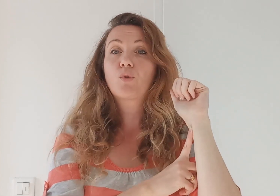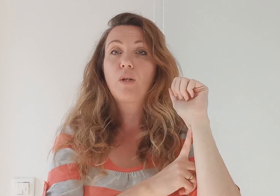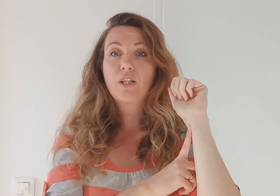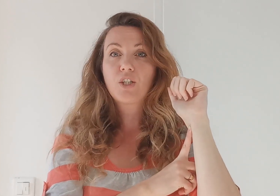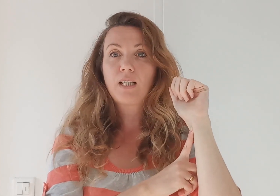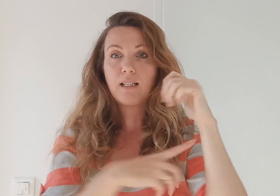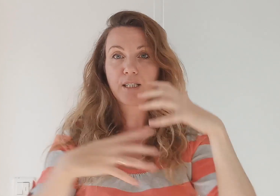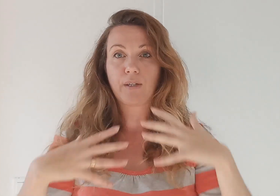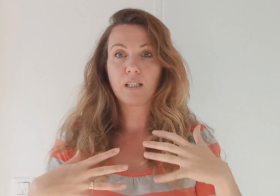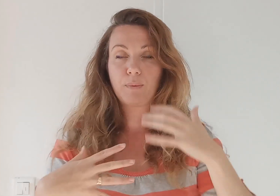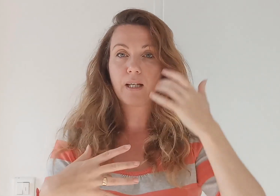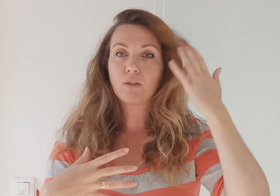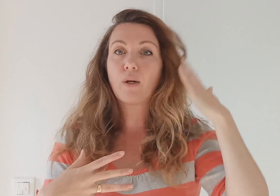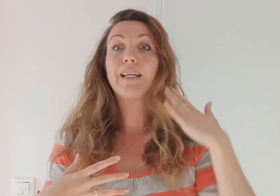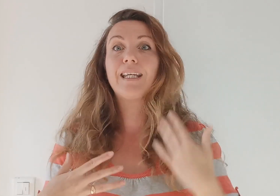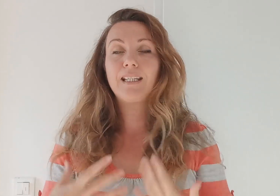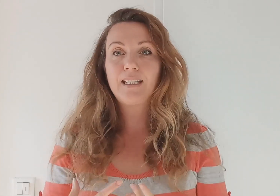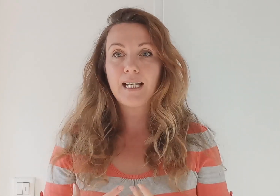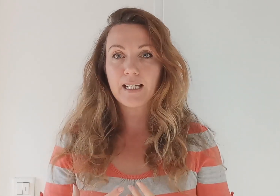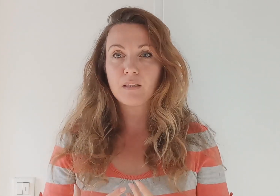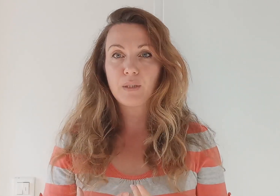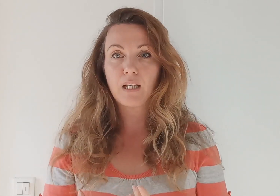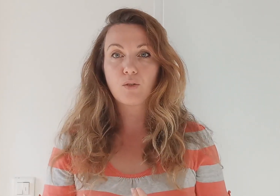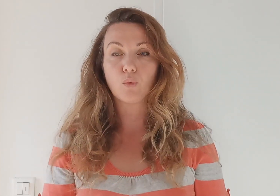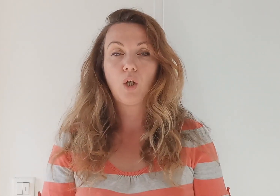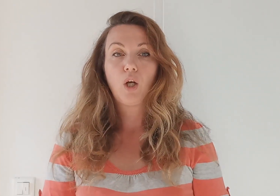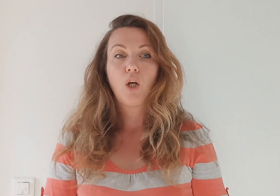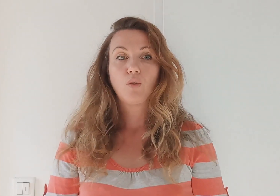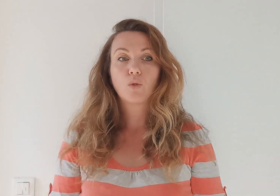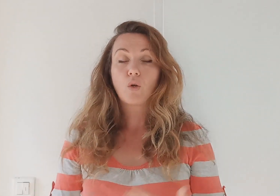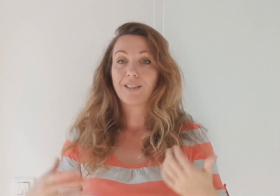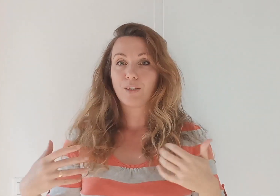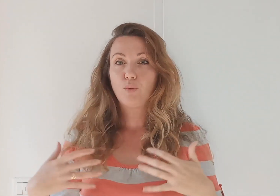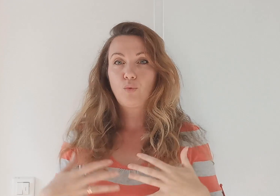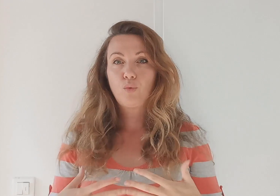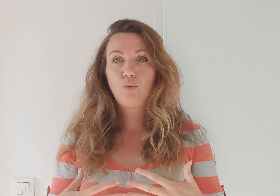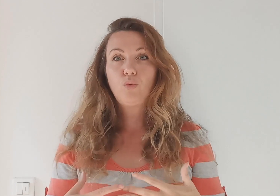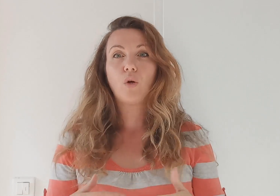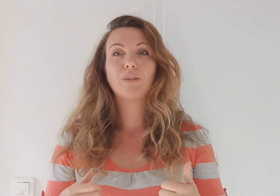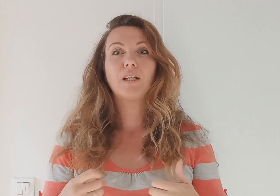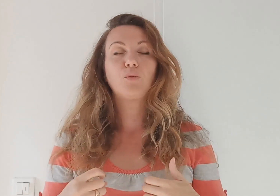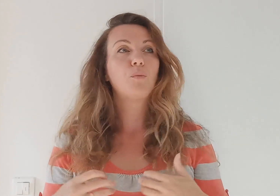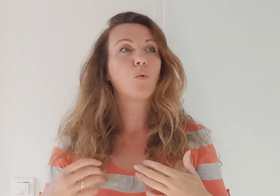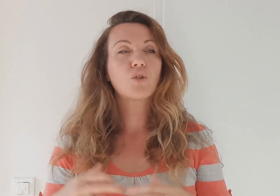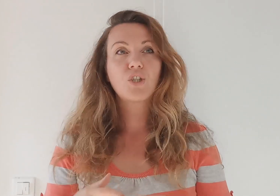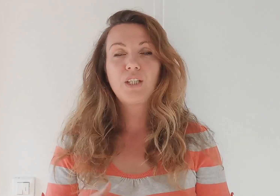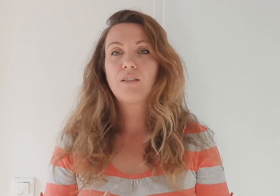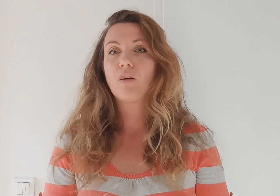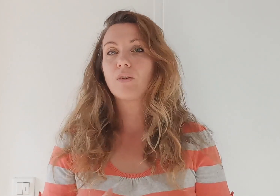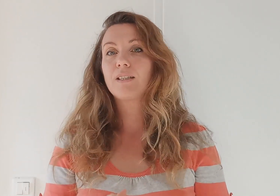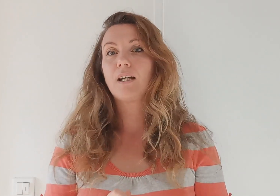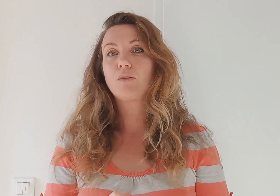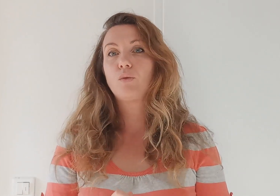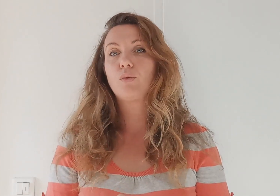soulager la sphère respiratoire et aider à la respiration. Donc en cas de toux, en cas de bronchite, en cas d